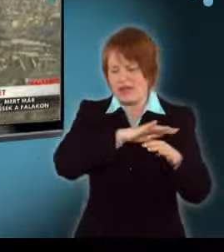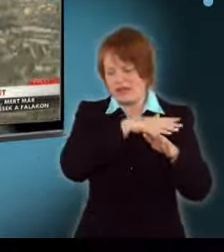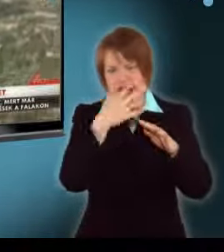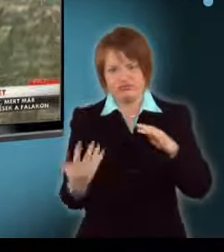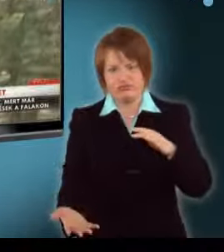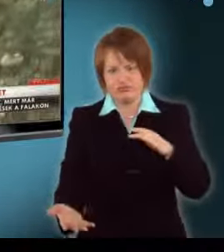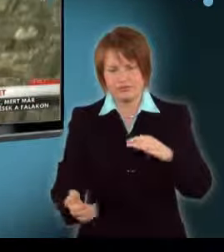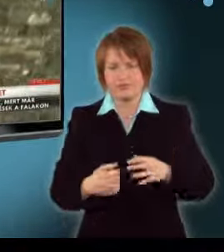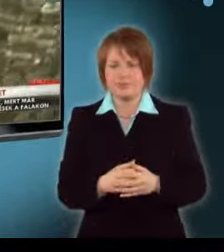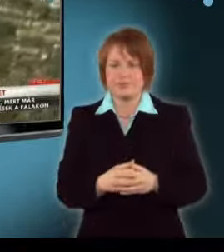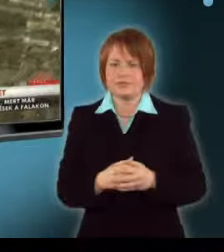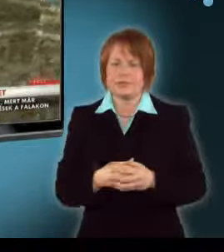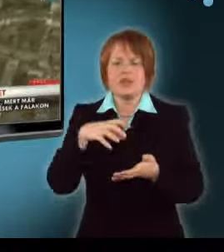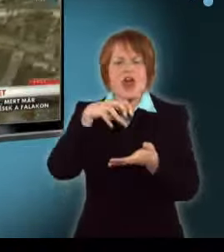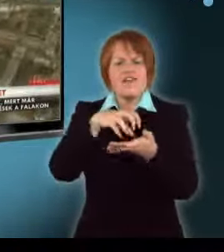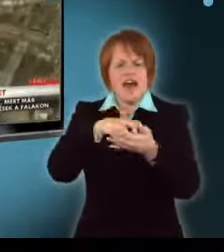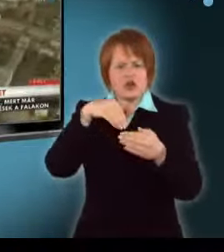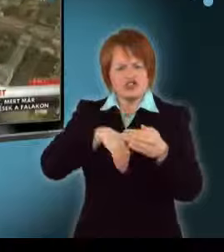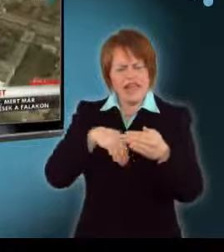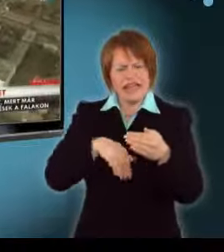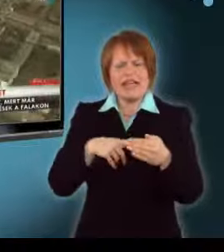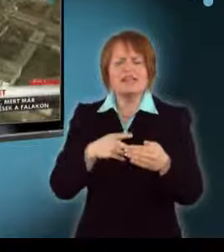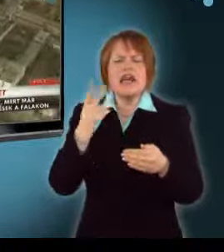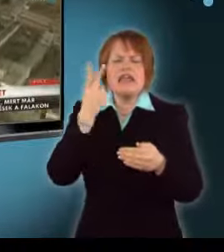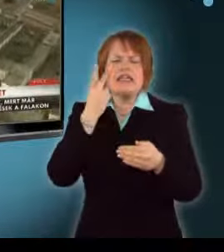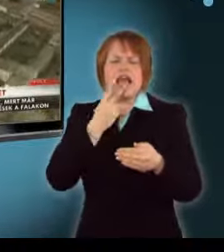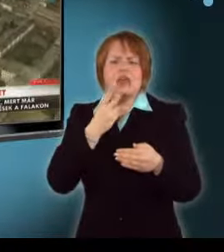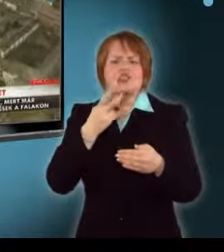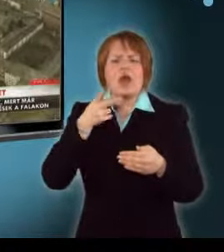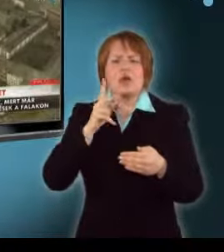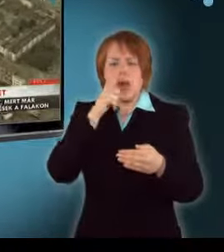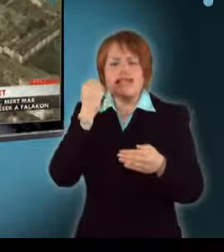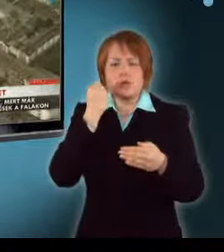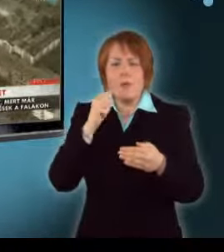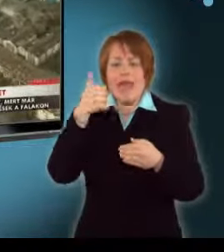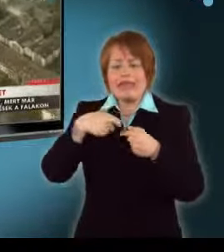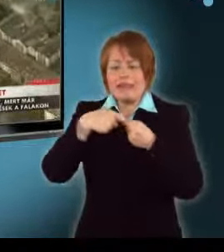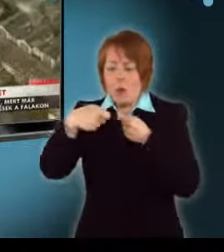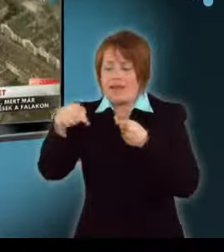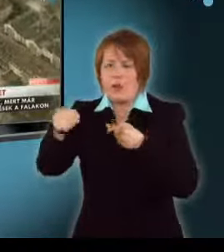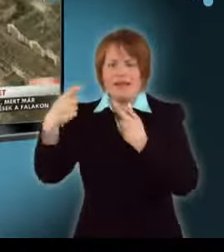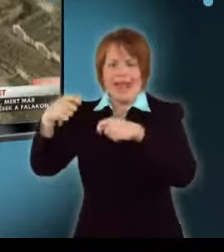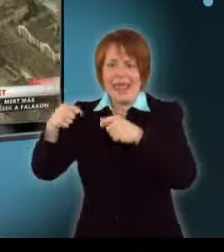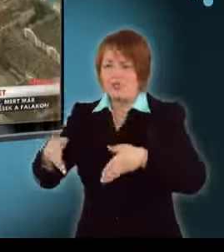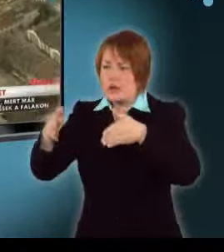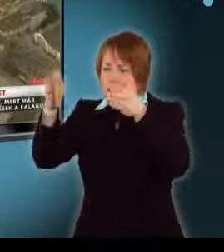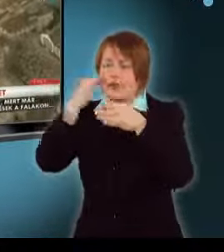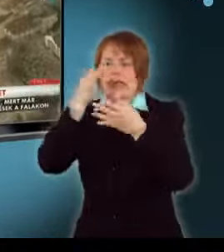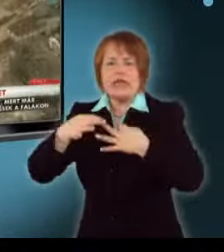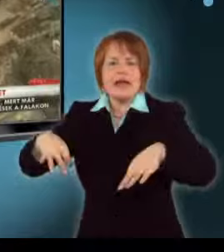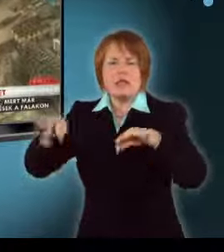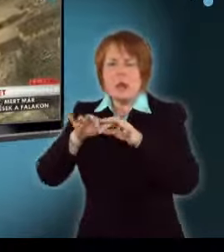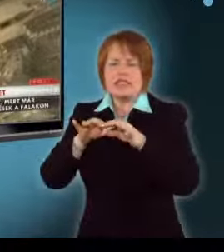omlatt. A város déli részén a híres Kölni domtól alig több mint egy kilométerre magasodó épület Németország egyik